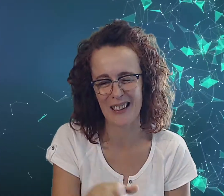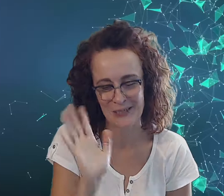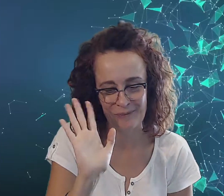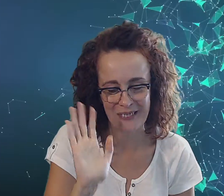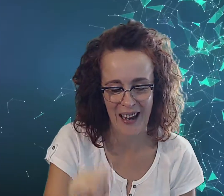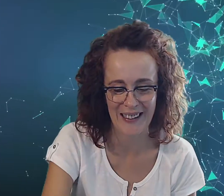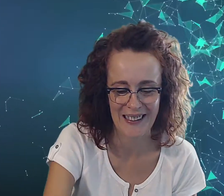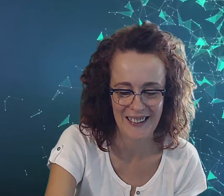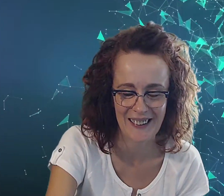Hej! widzenia. obejrիtator. czułem Dzięki